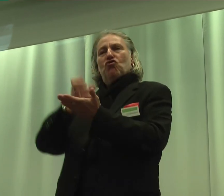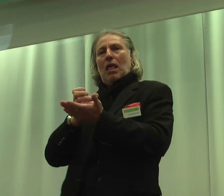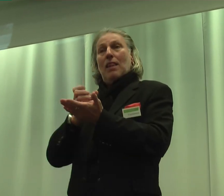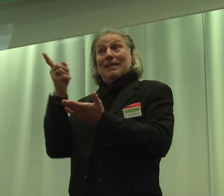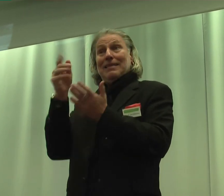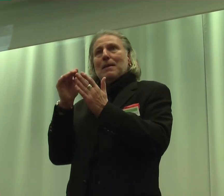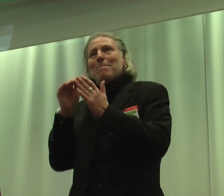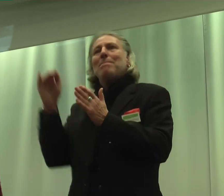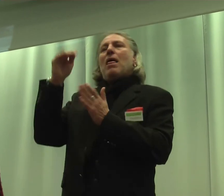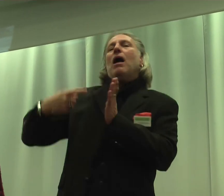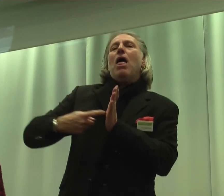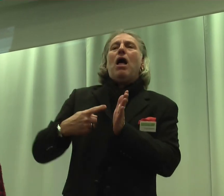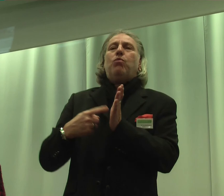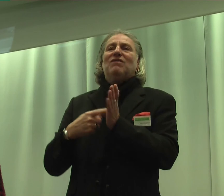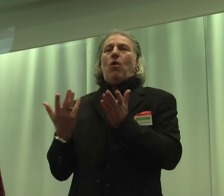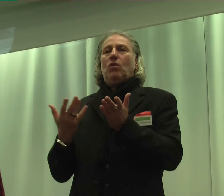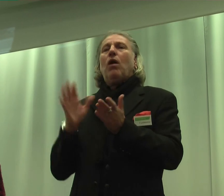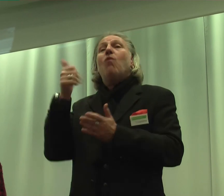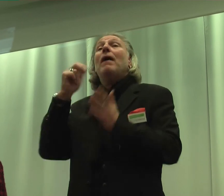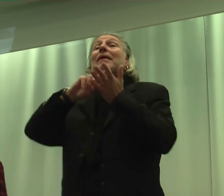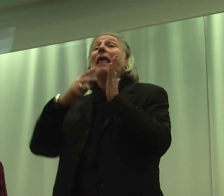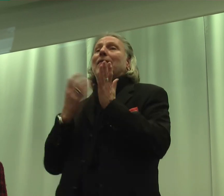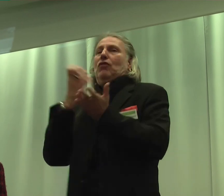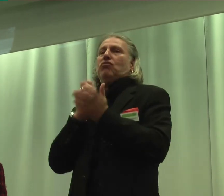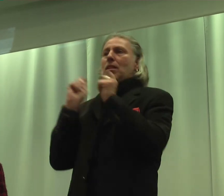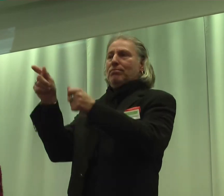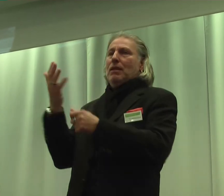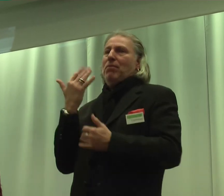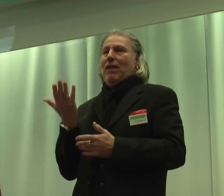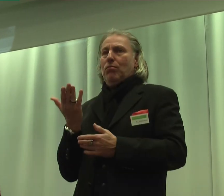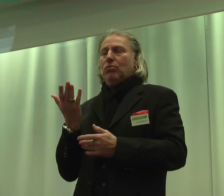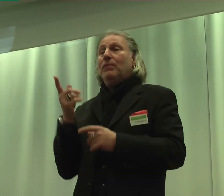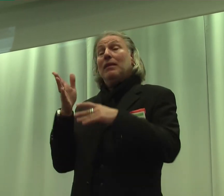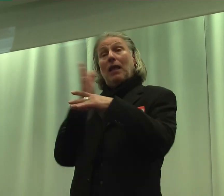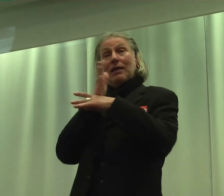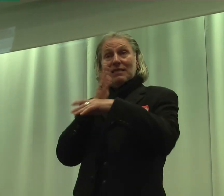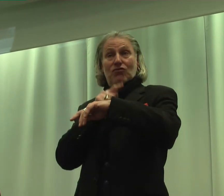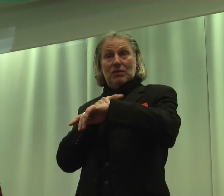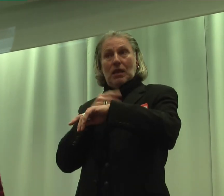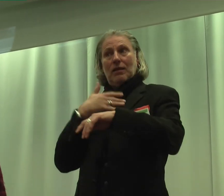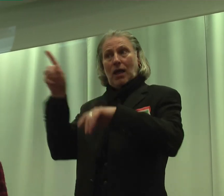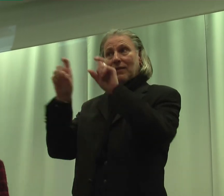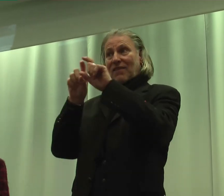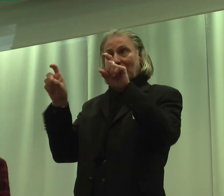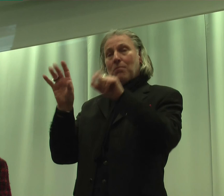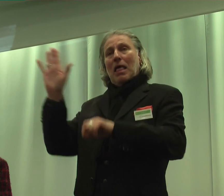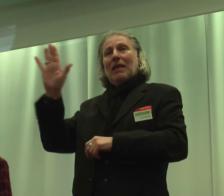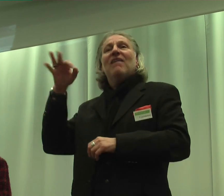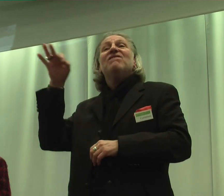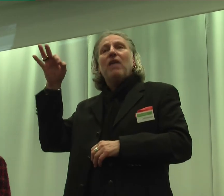Herausforderungen bringt, nämlich auch als Technikerstelle, und in der Zwischenzeit hat das Unternehmen ihre Fähigkeiten geschätzt